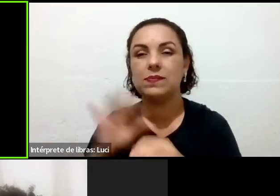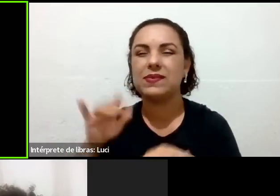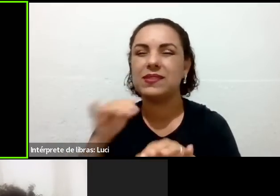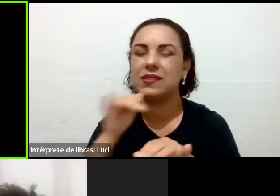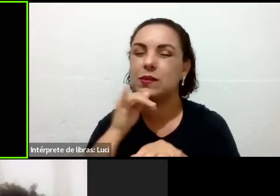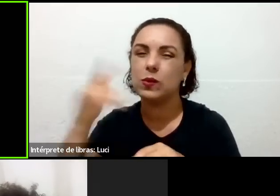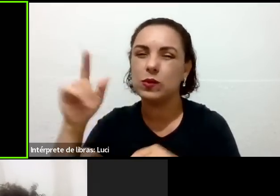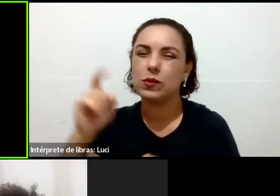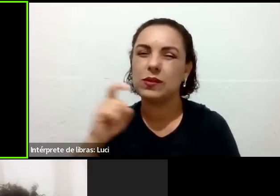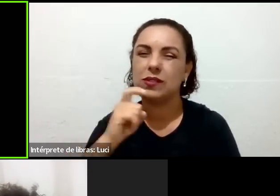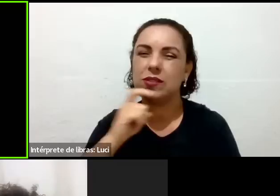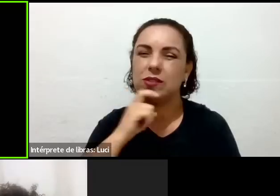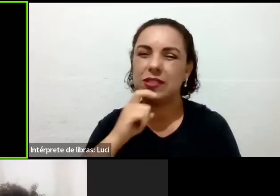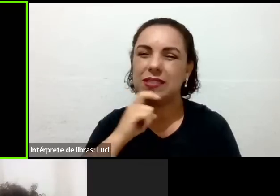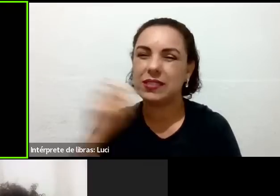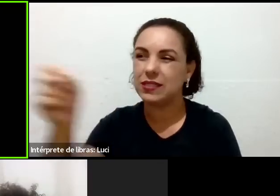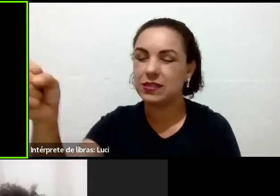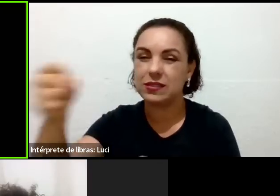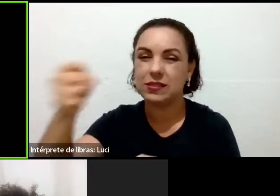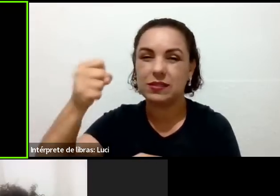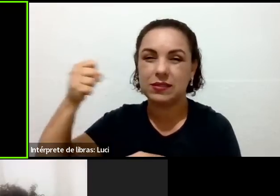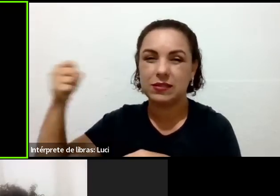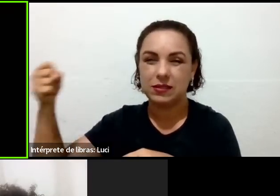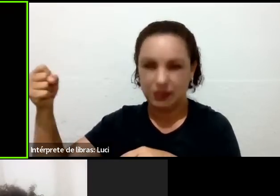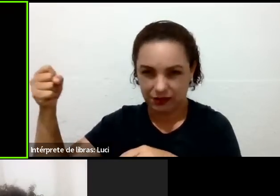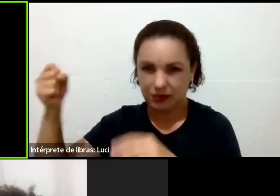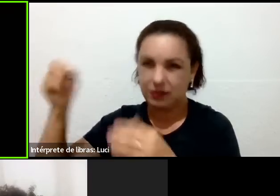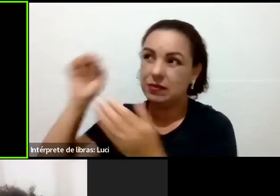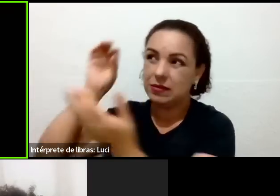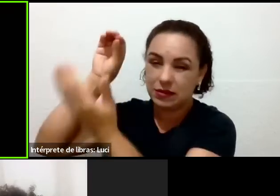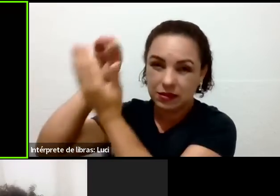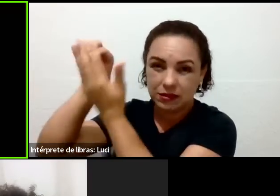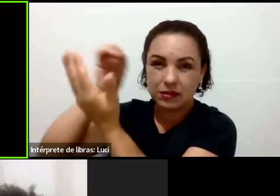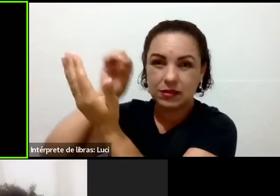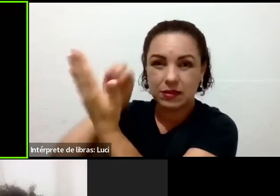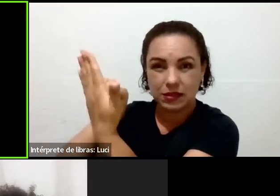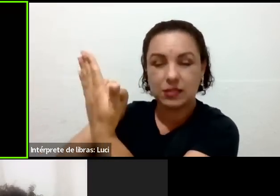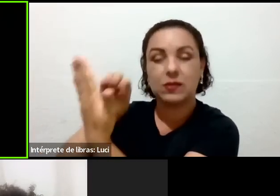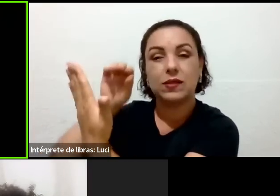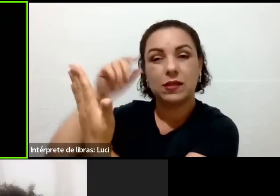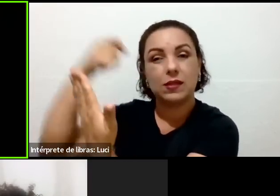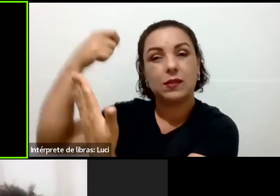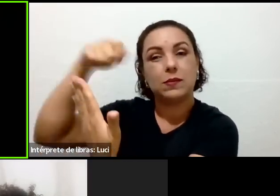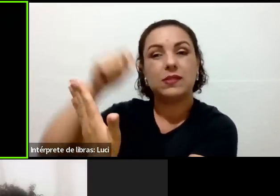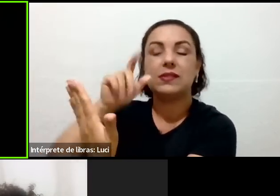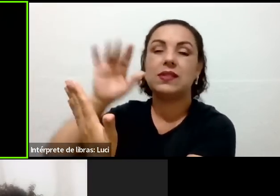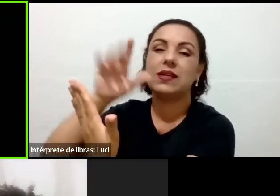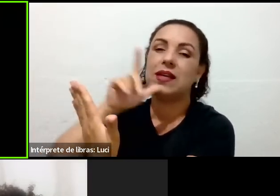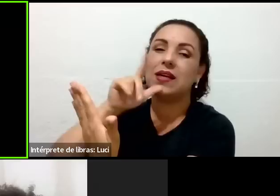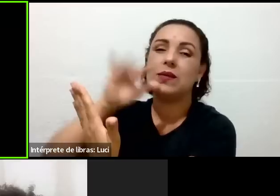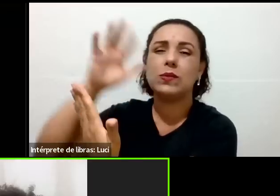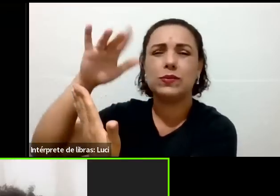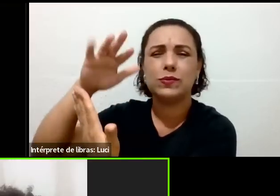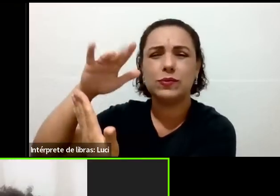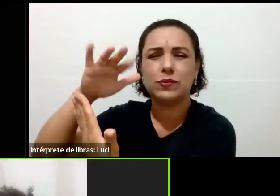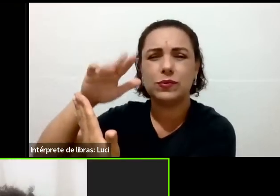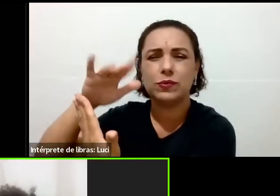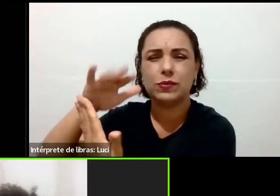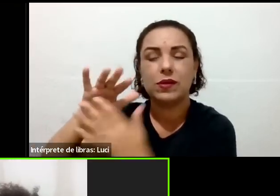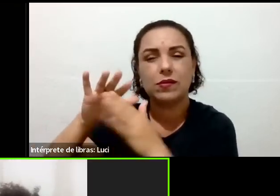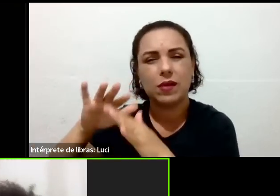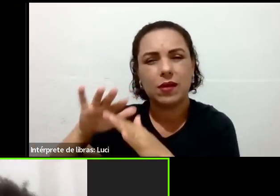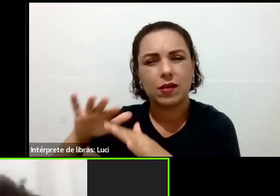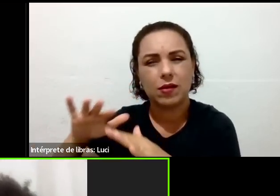de vazão ou pressão, para que essa água passe de forma bem suave pelo elemento filtrante,